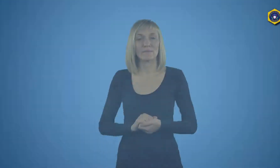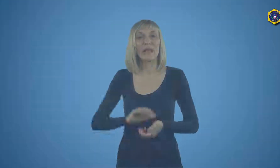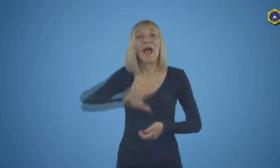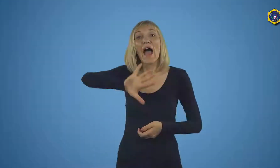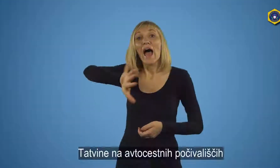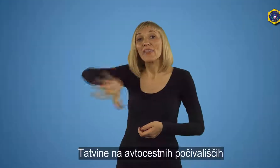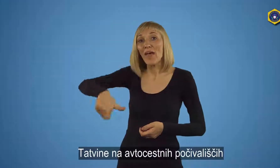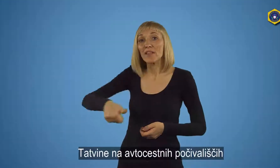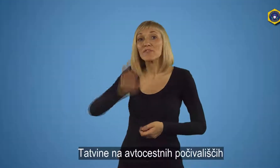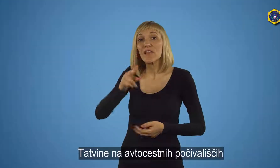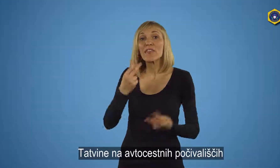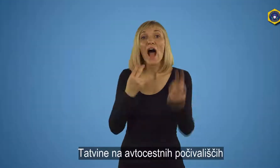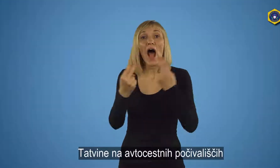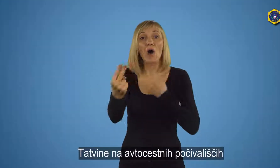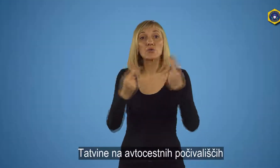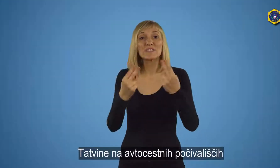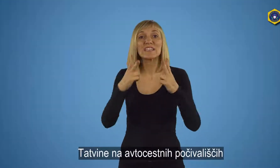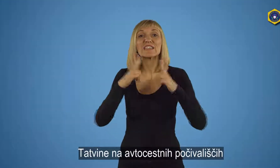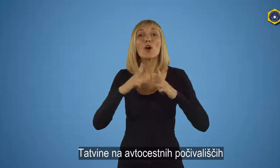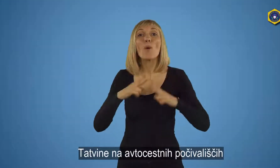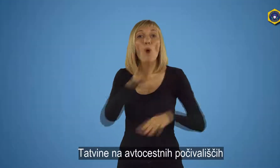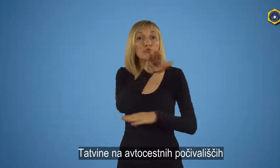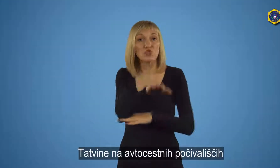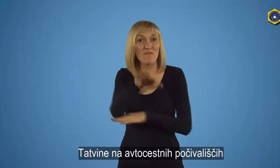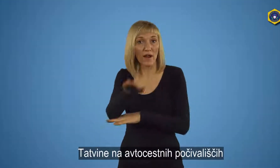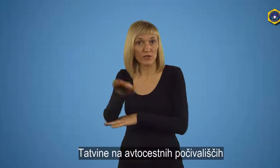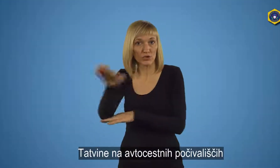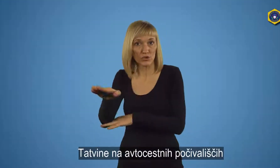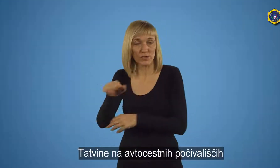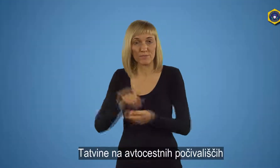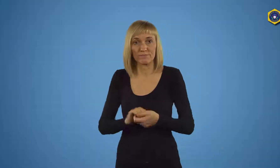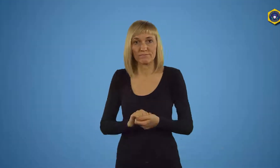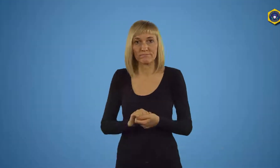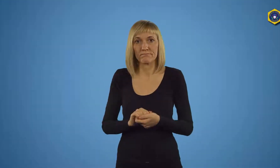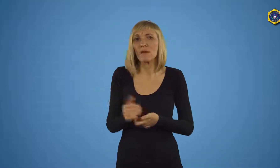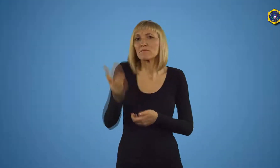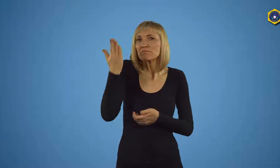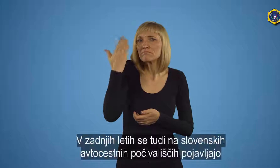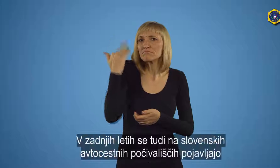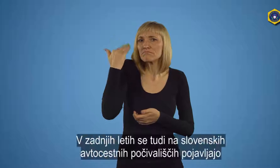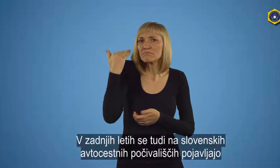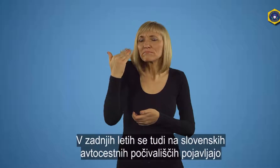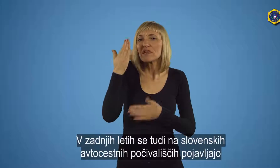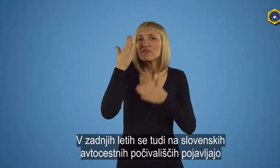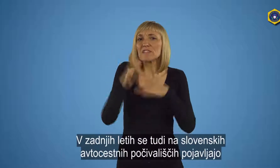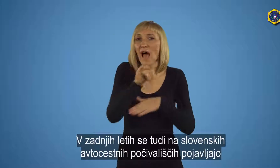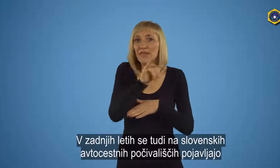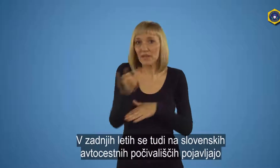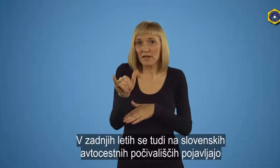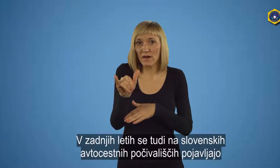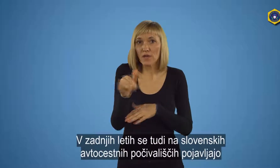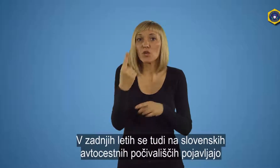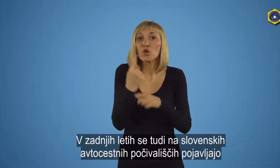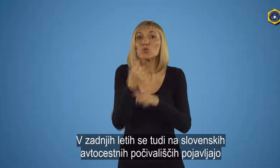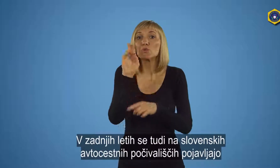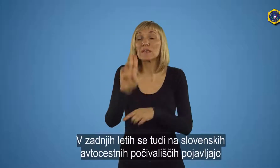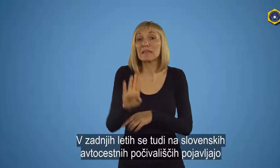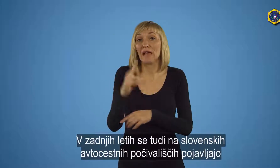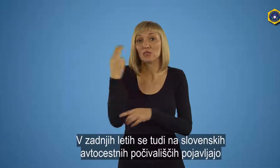Tatvine na avtocestnih počivališčih V zadnjih letih se tudi na slovenskih avtocestnih